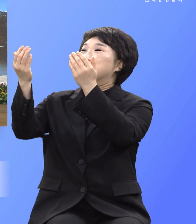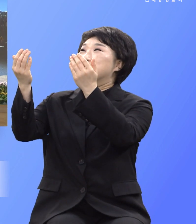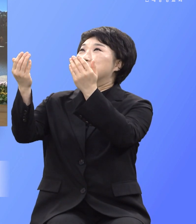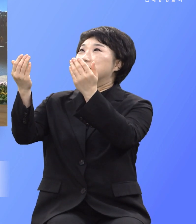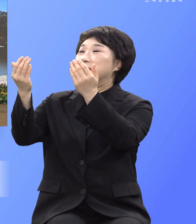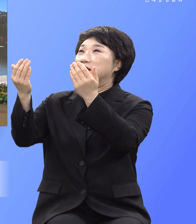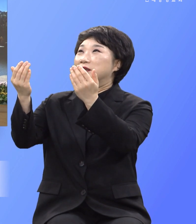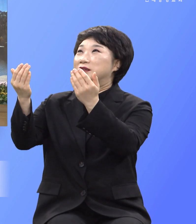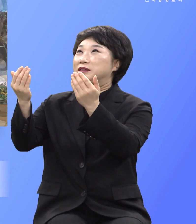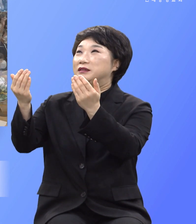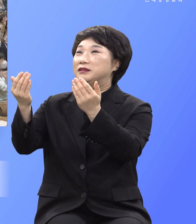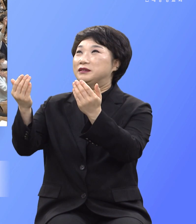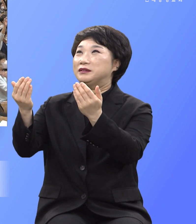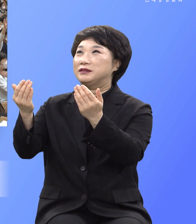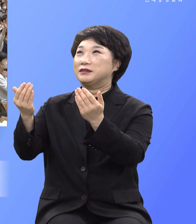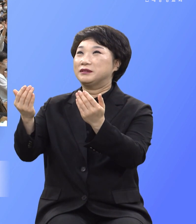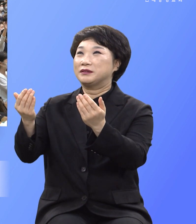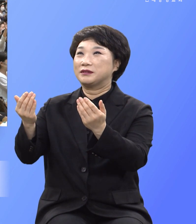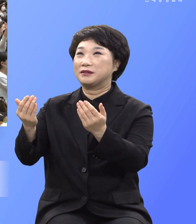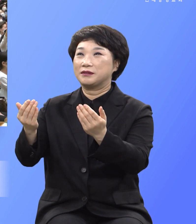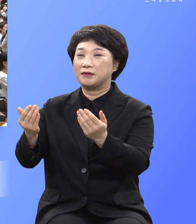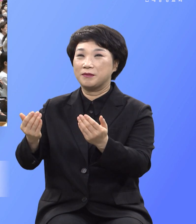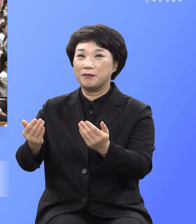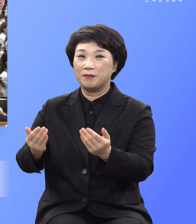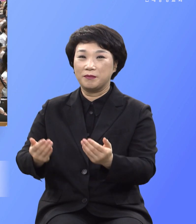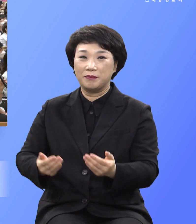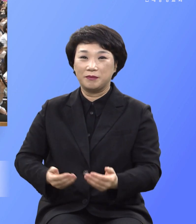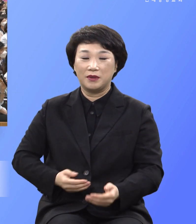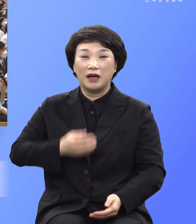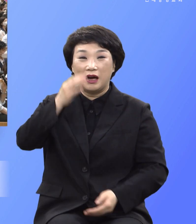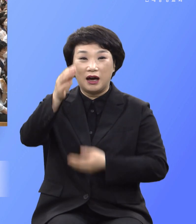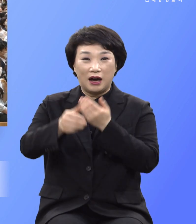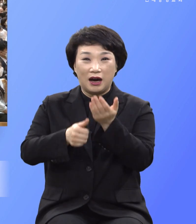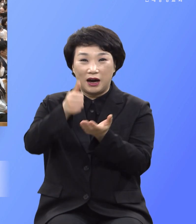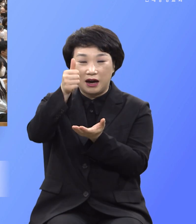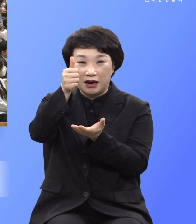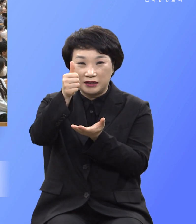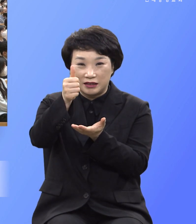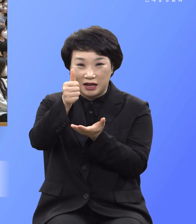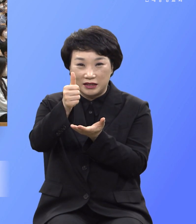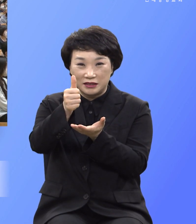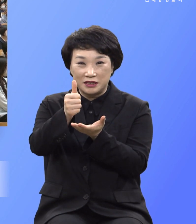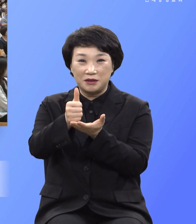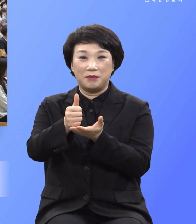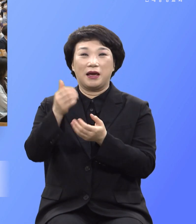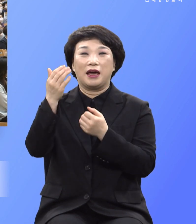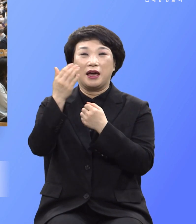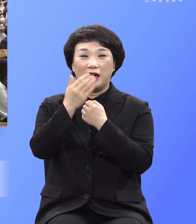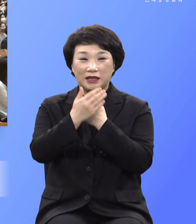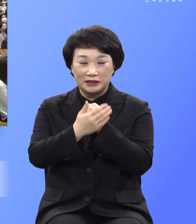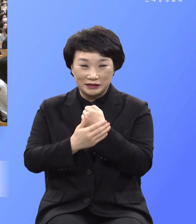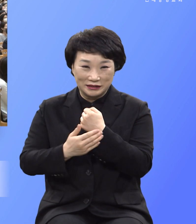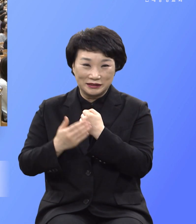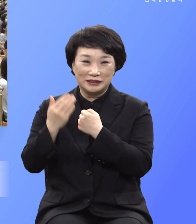하나님의 은혜